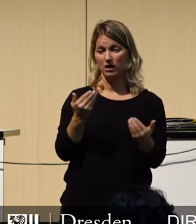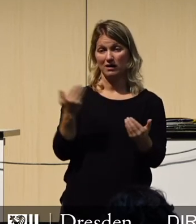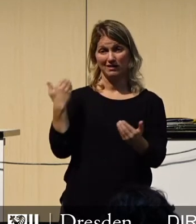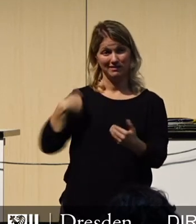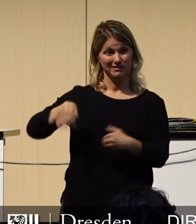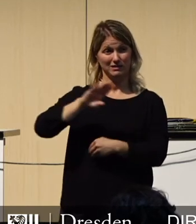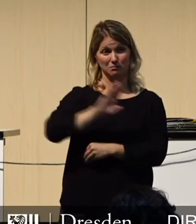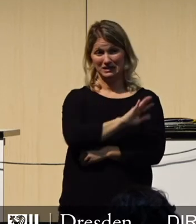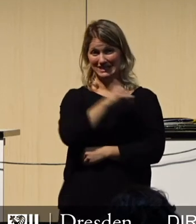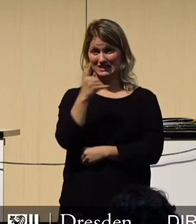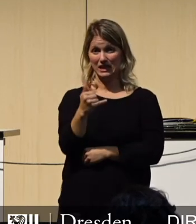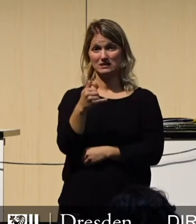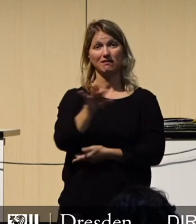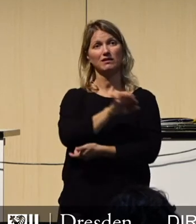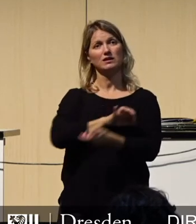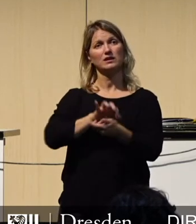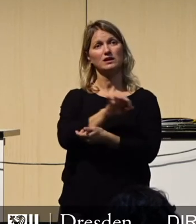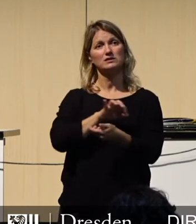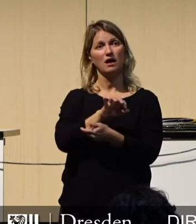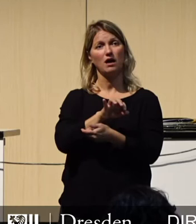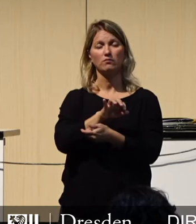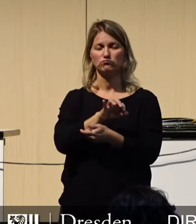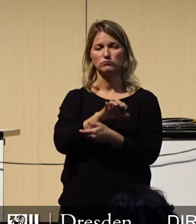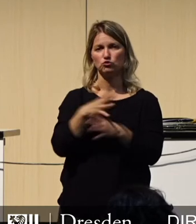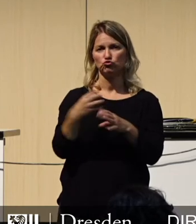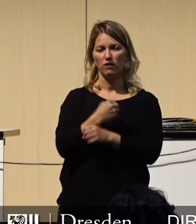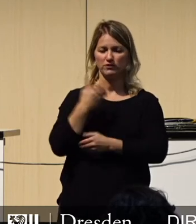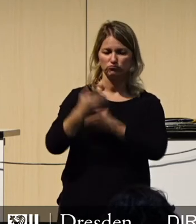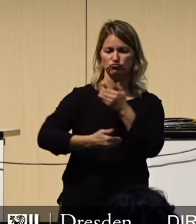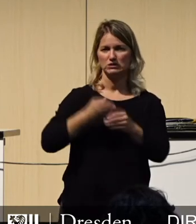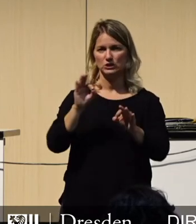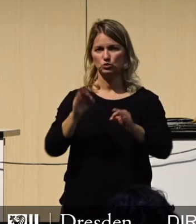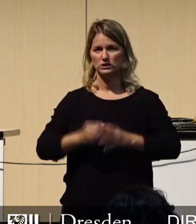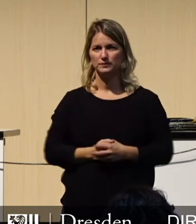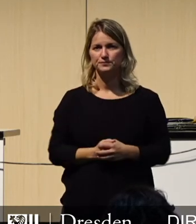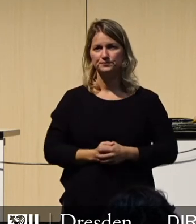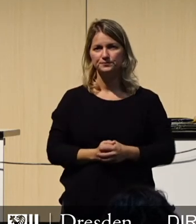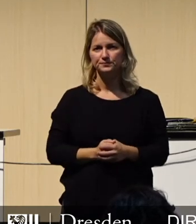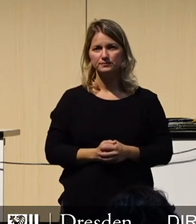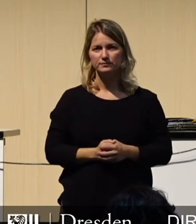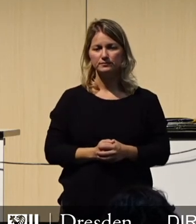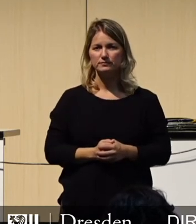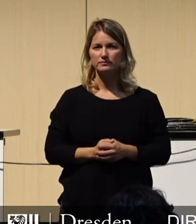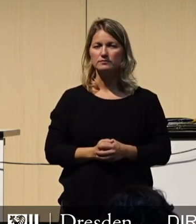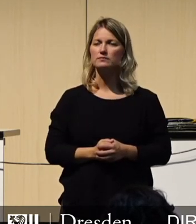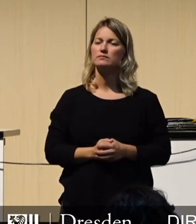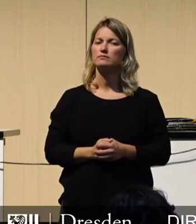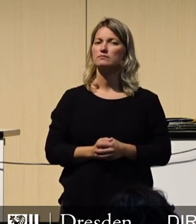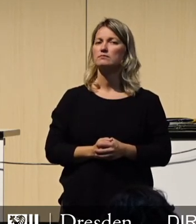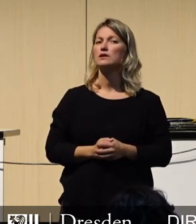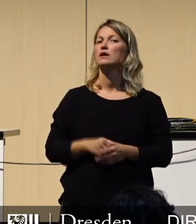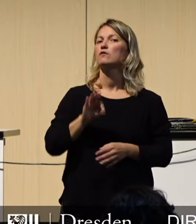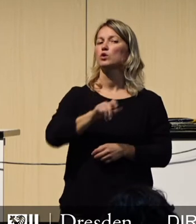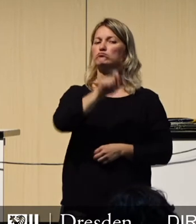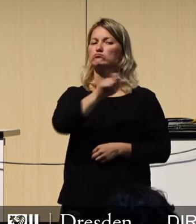jetzigen Zeitpunkt diese Krise so gut gemeistert haben. Dieser Dank geht an die Menschen in dieser Stadt,